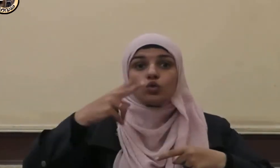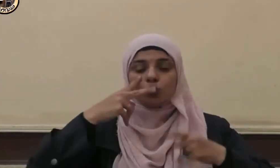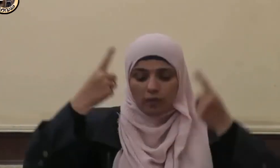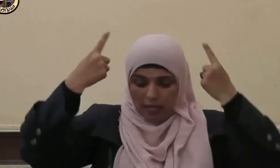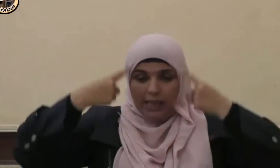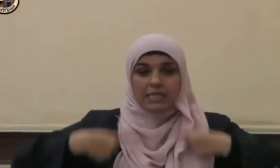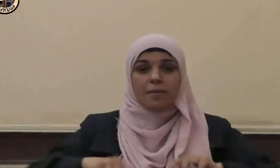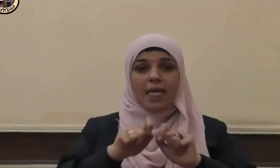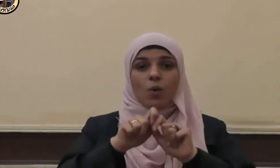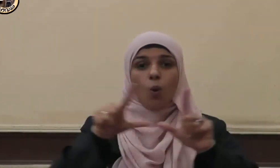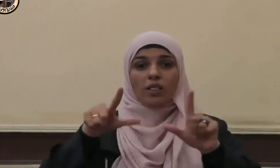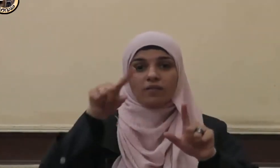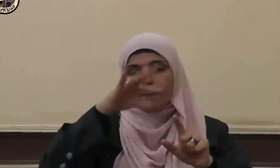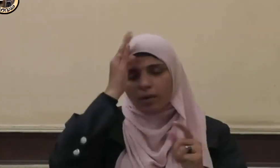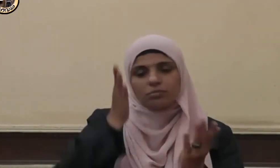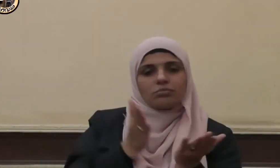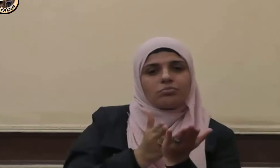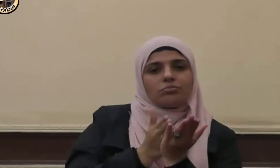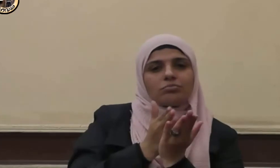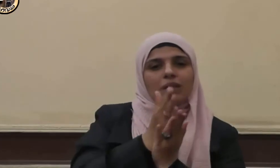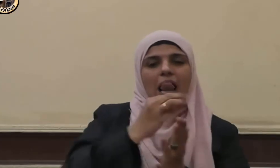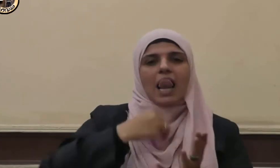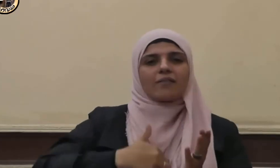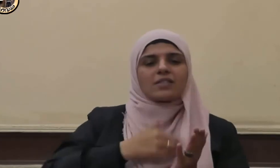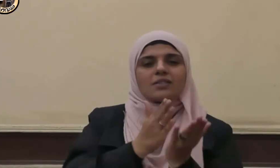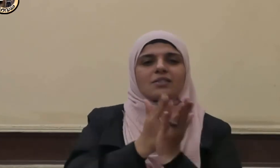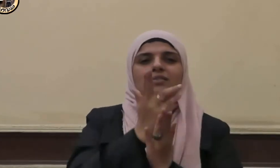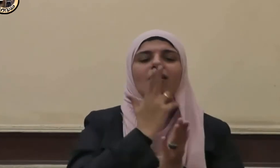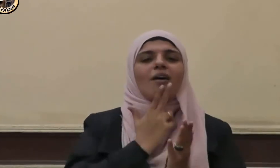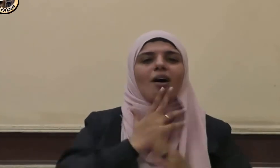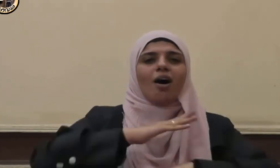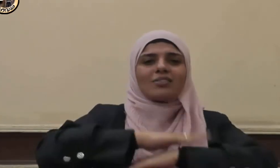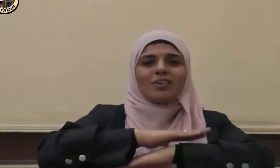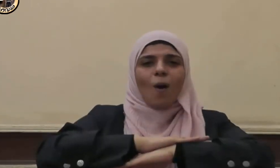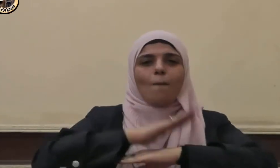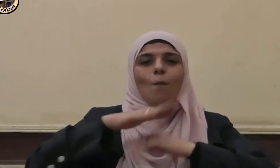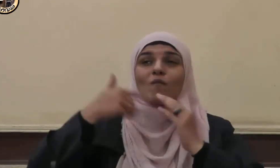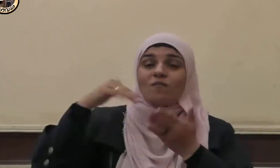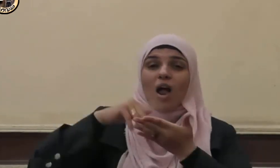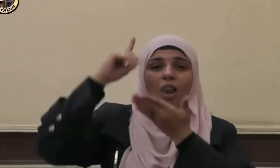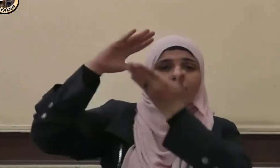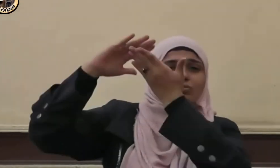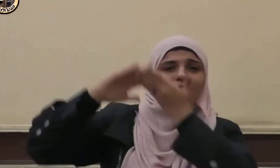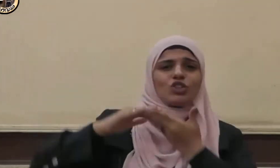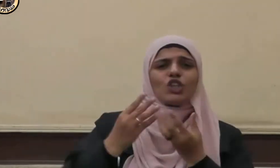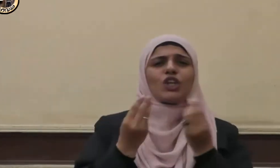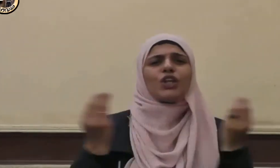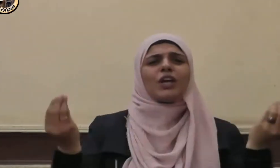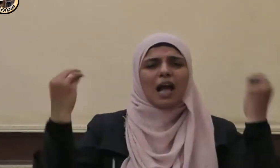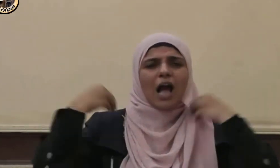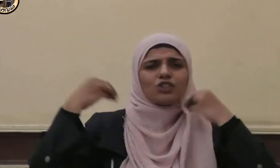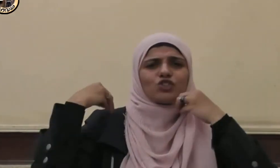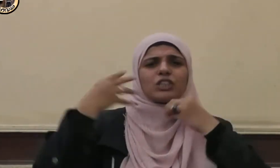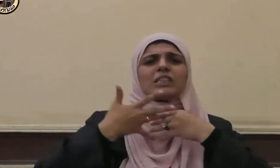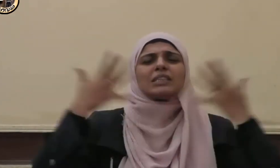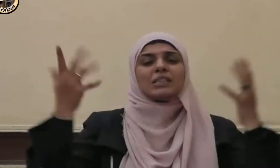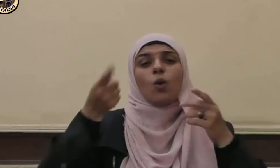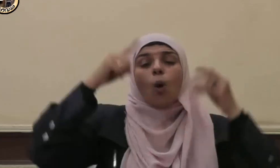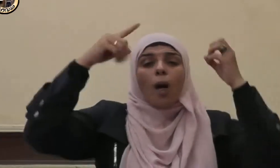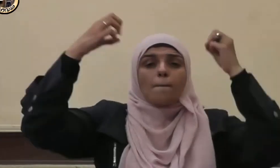استقامت له نفسه ونالت الله تعالى وداعك الله عز وجل له